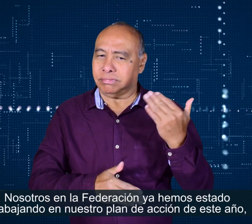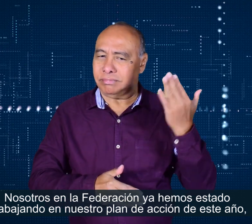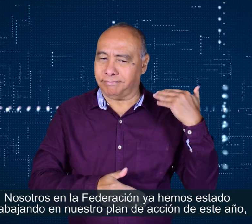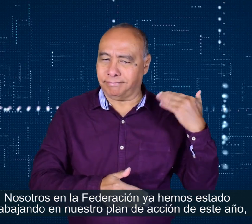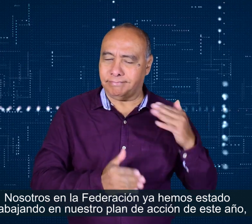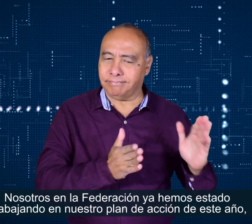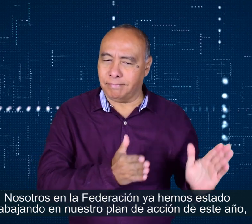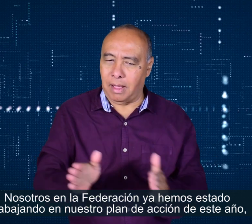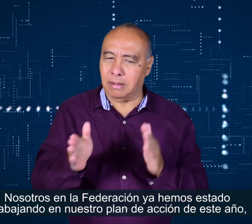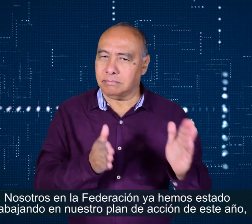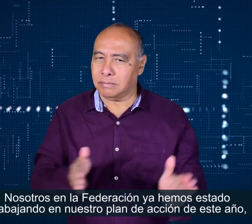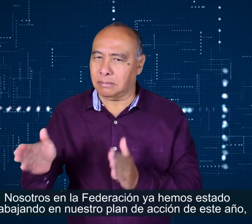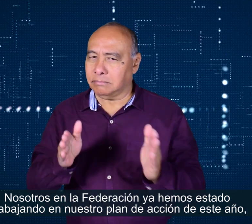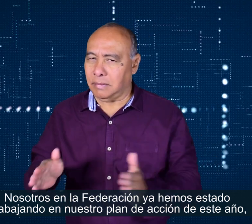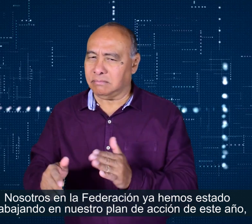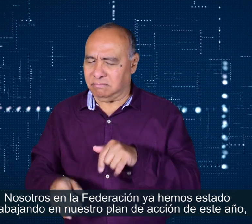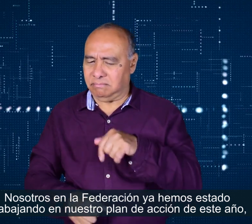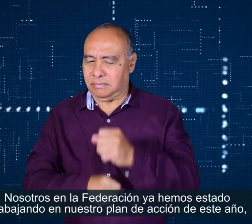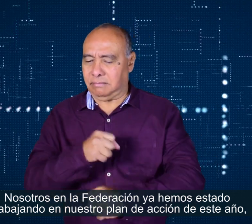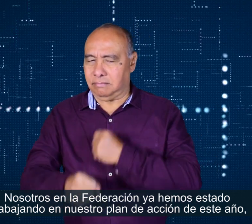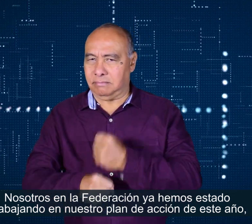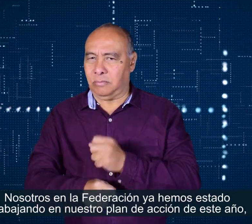ya hemos estado trabajando en nuestro plan de acción de este año,